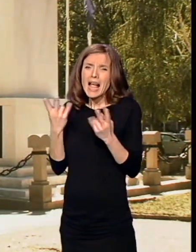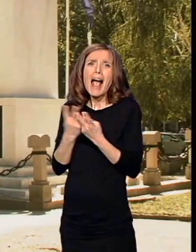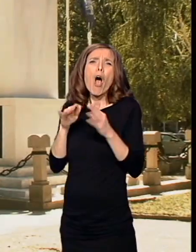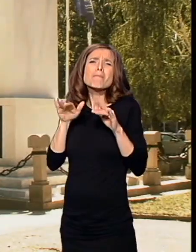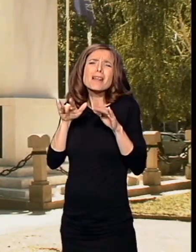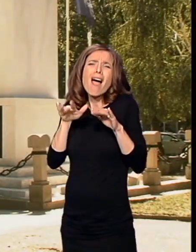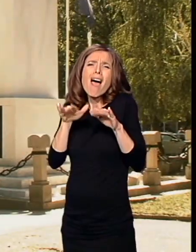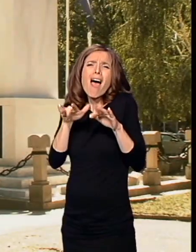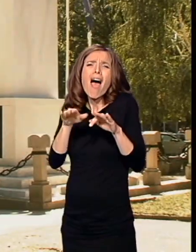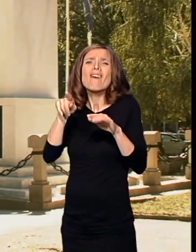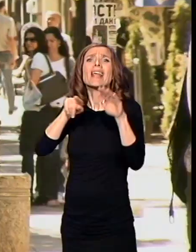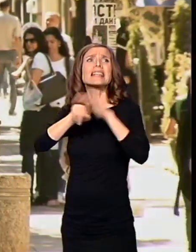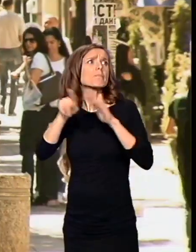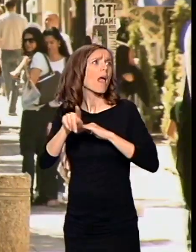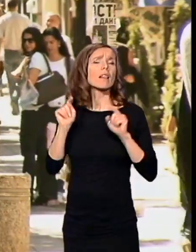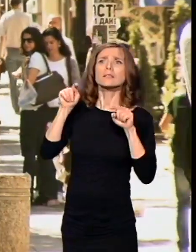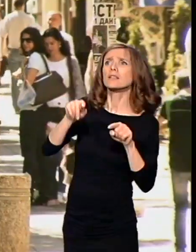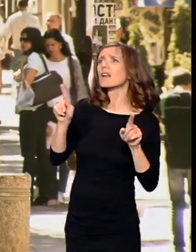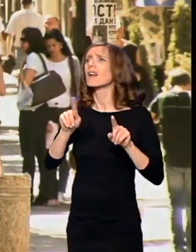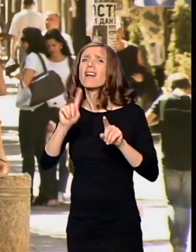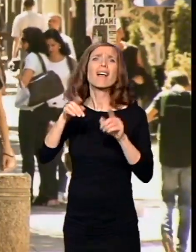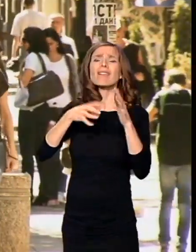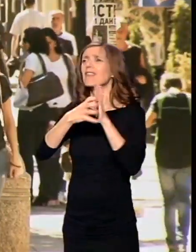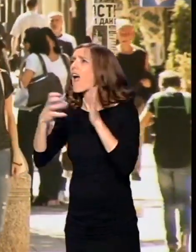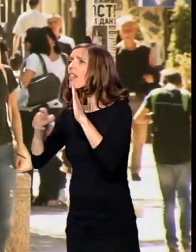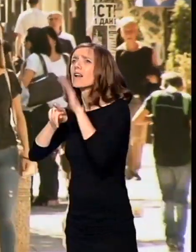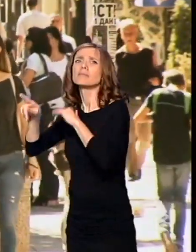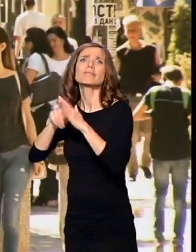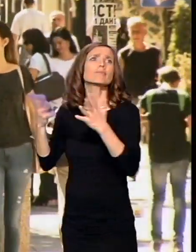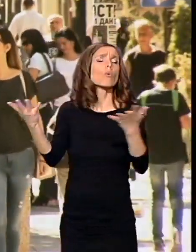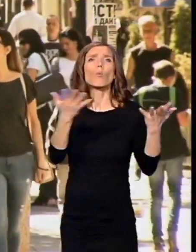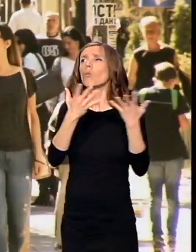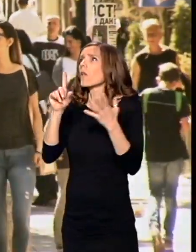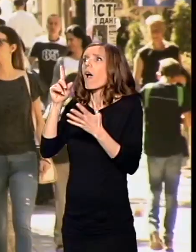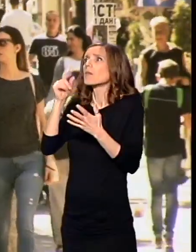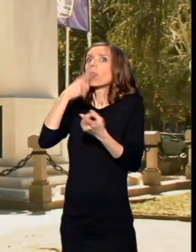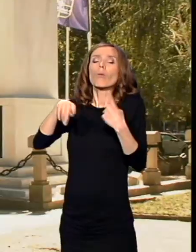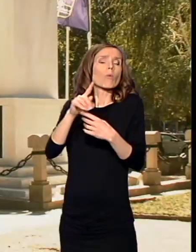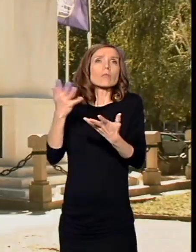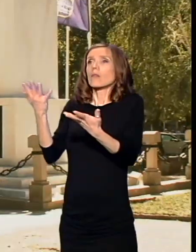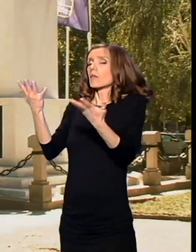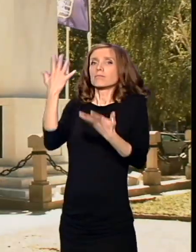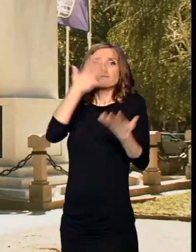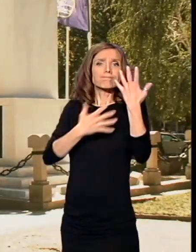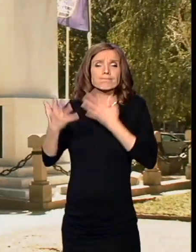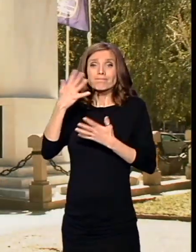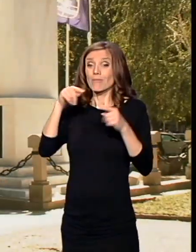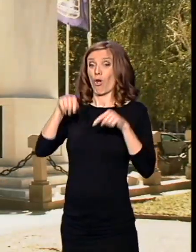Izbjeglice su dolazili i odlazile, išle dalje, kuda, dokle. Ni same nisu znale. Ovdje u Prokuplju,